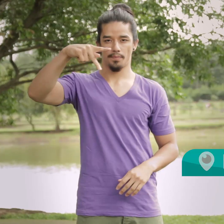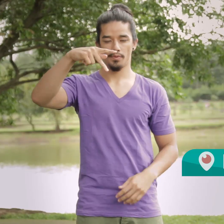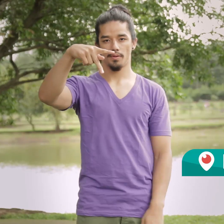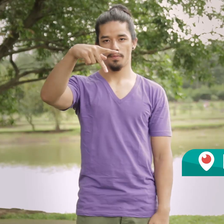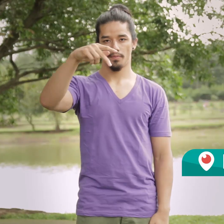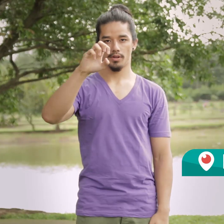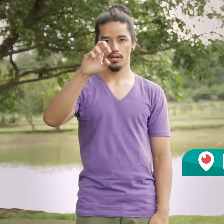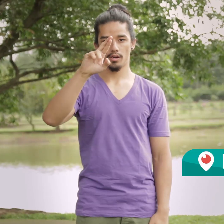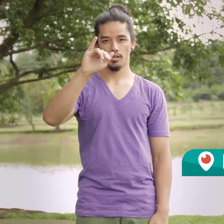Periscope.